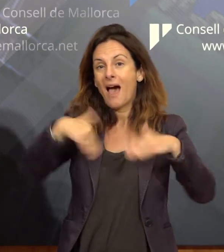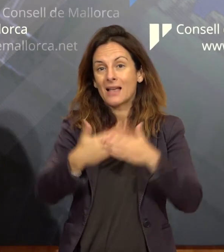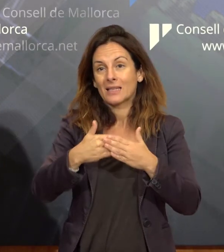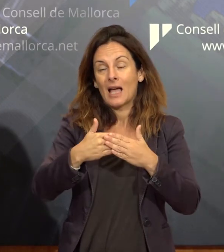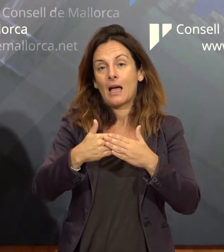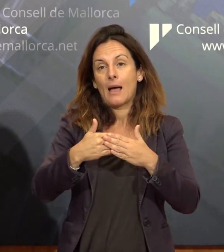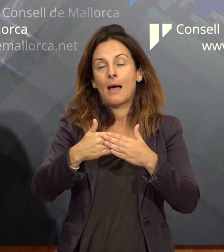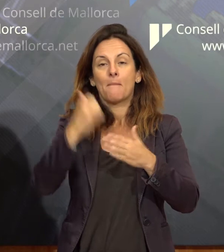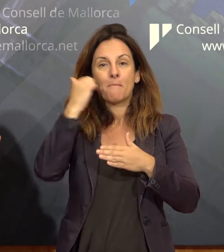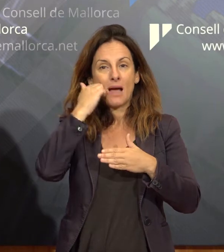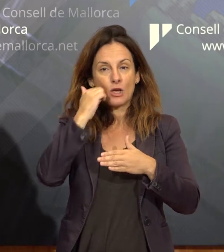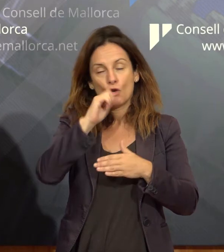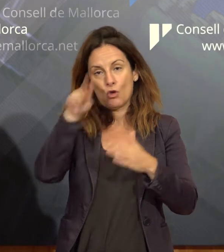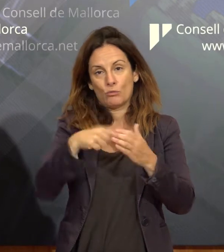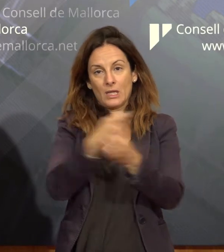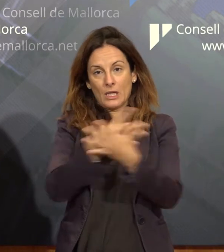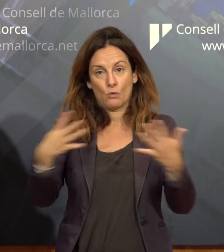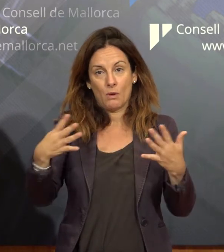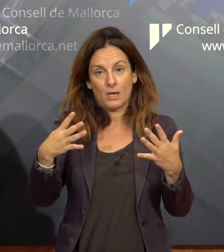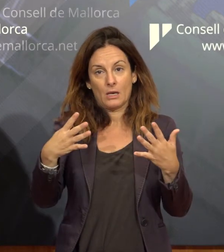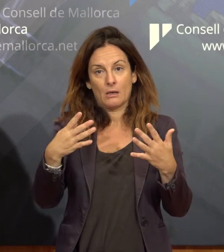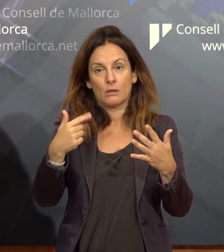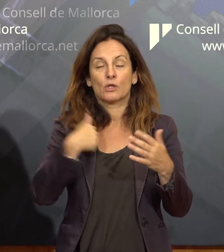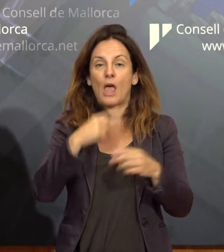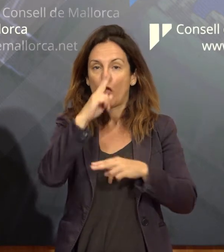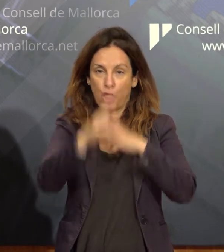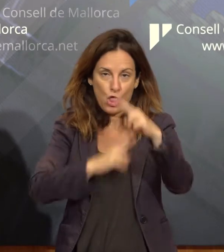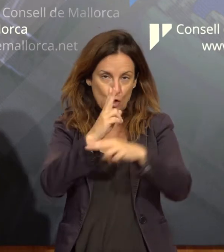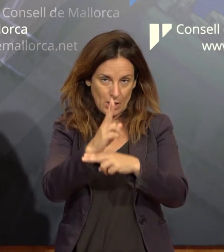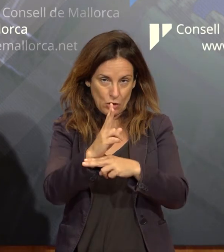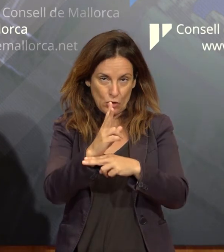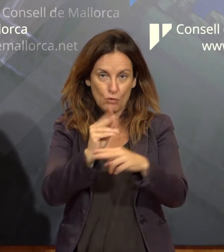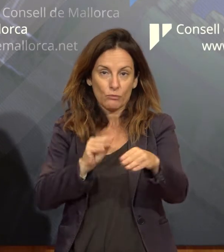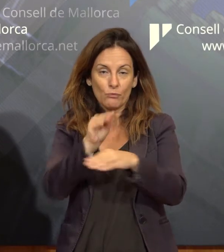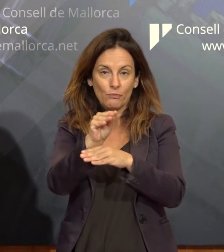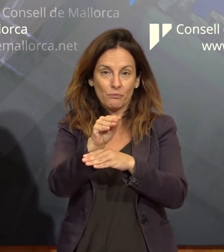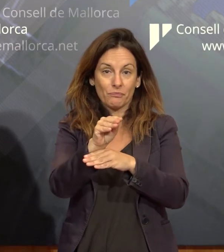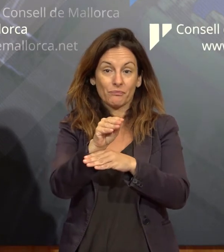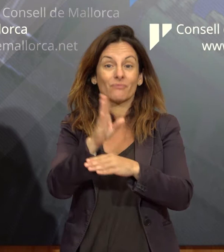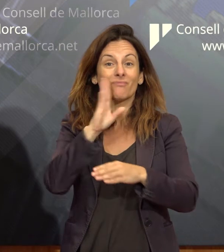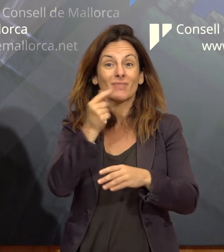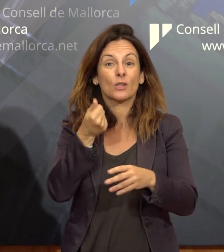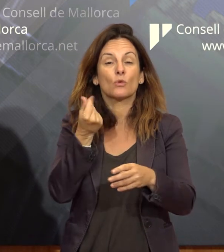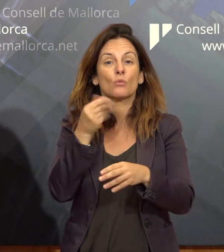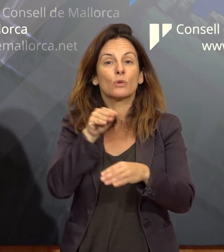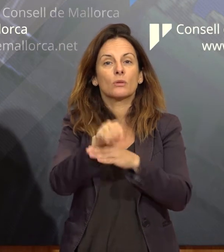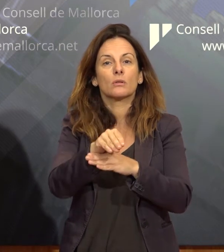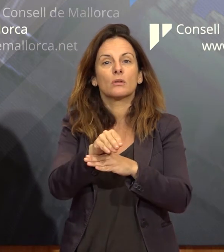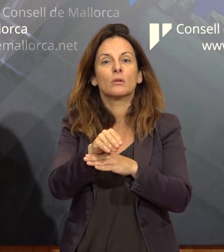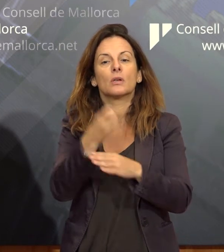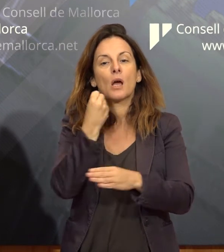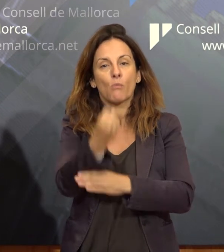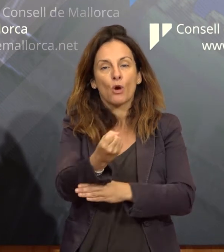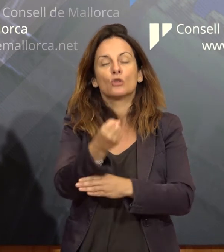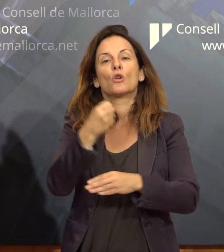de l'any que ve del 2009. És per tant una convocatòria plurianual. Amb aquesta convocatòria volem donar suport a les actuacions de